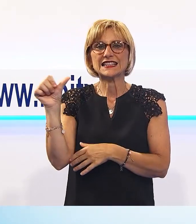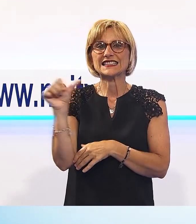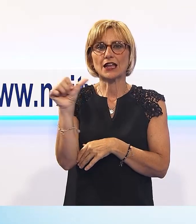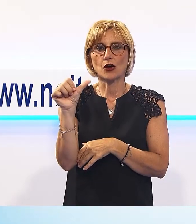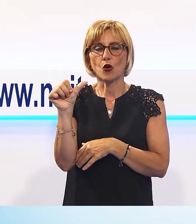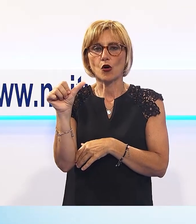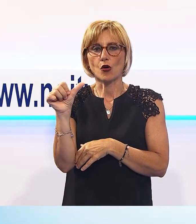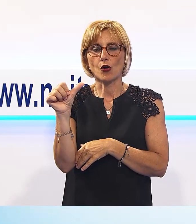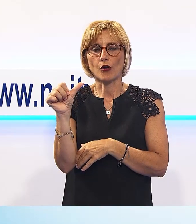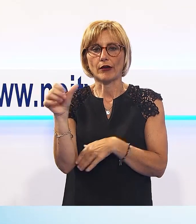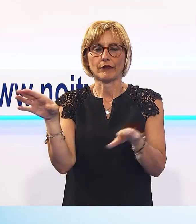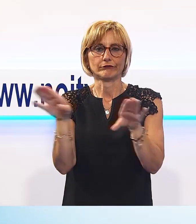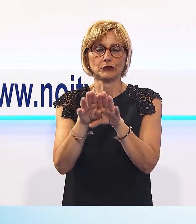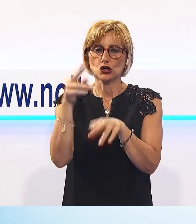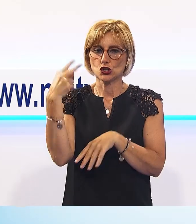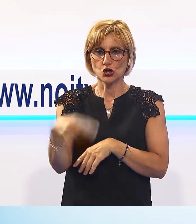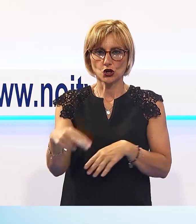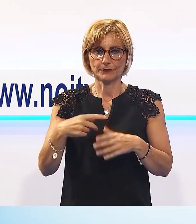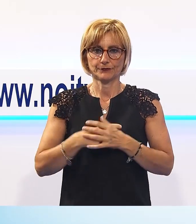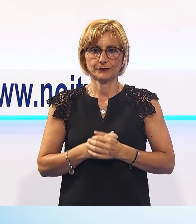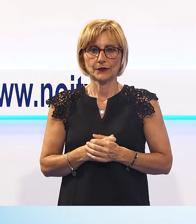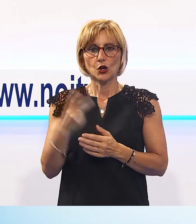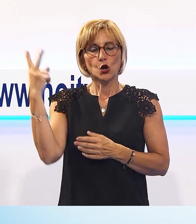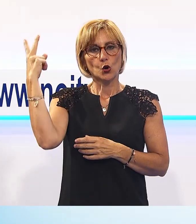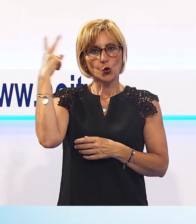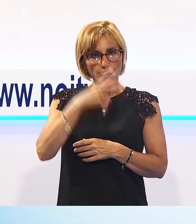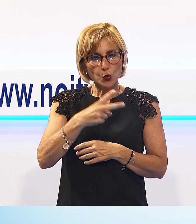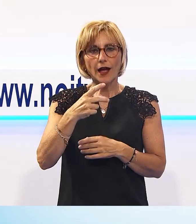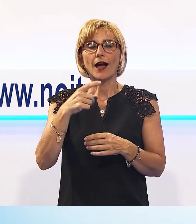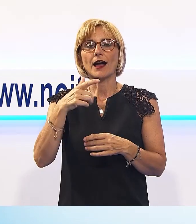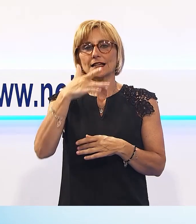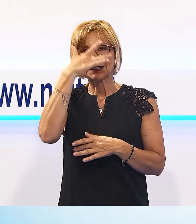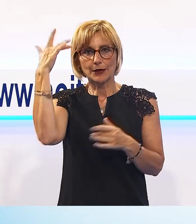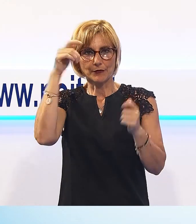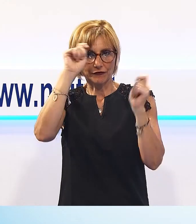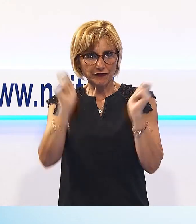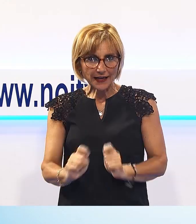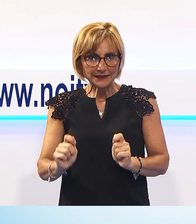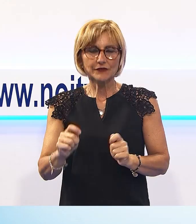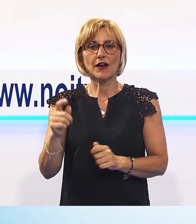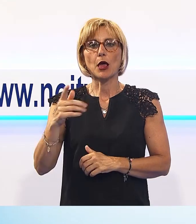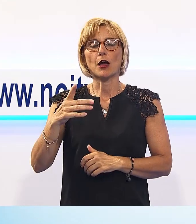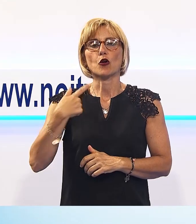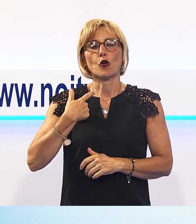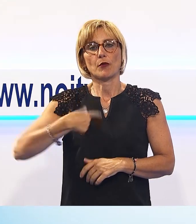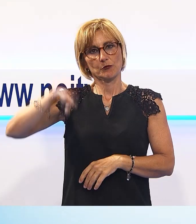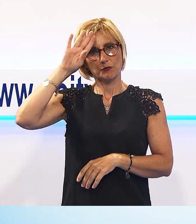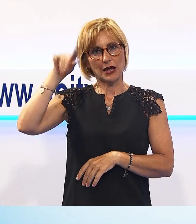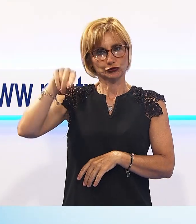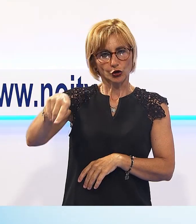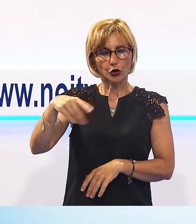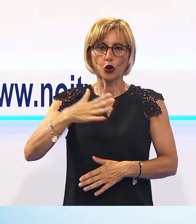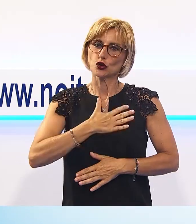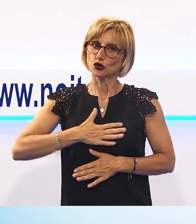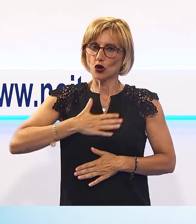Summer Festival, il bilancio ok, il patron della manifestazione Mimmo d'Alessandro è molto soddisfatto dell'edizione da poco andata in archivio,